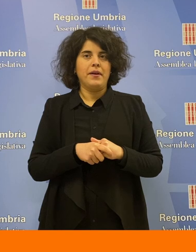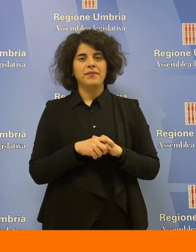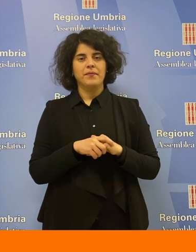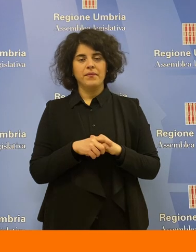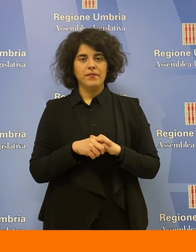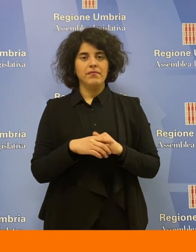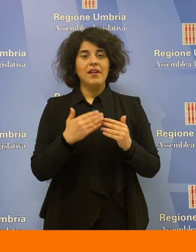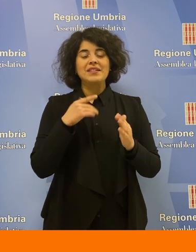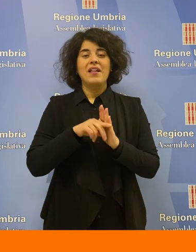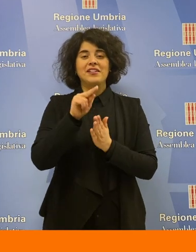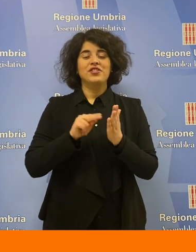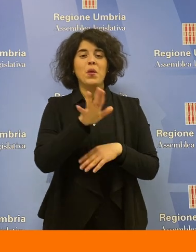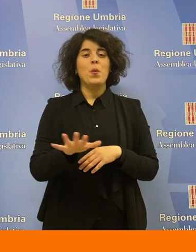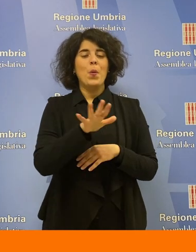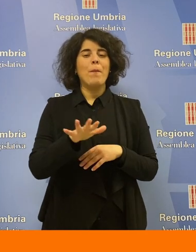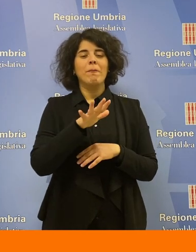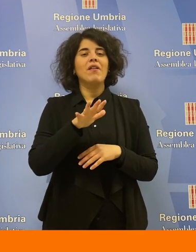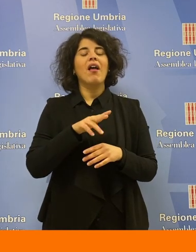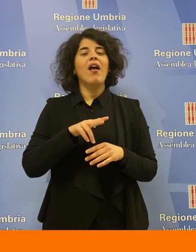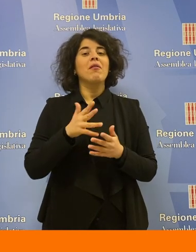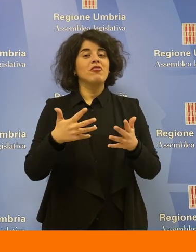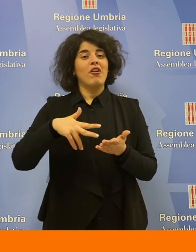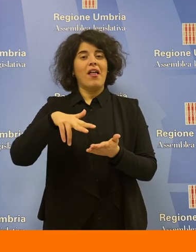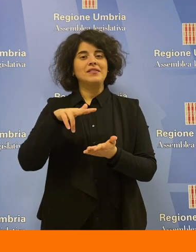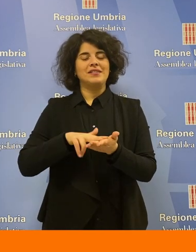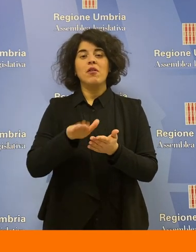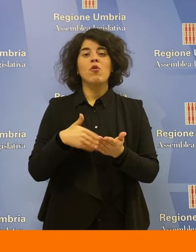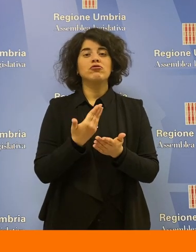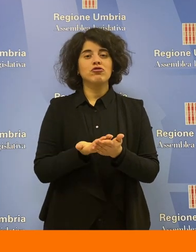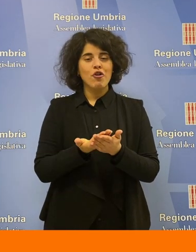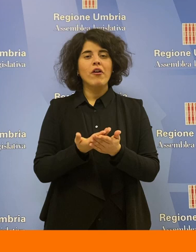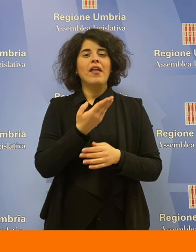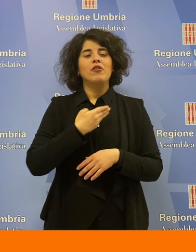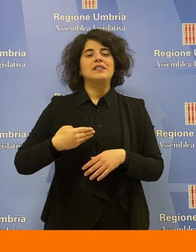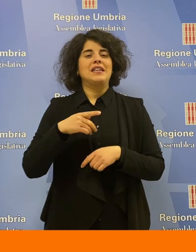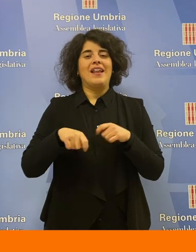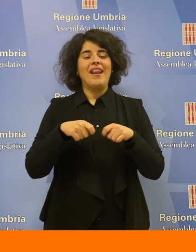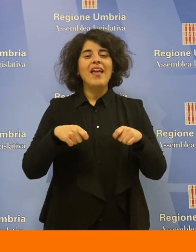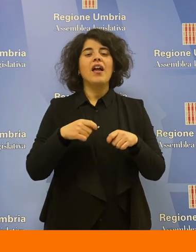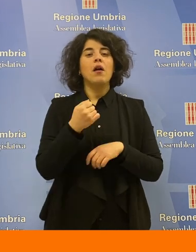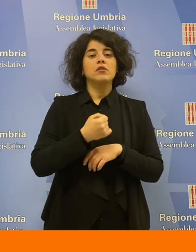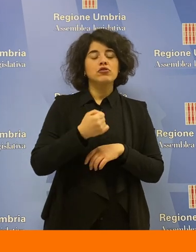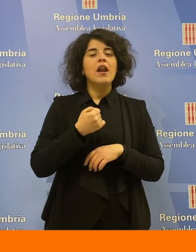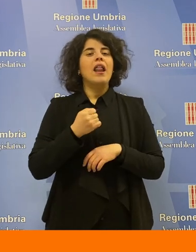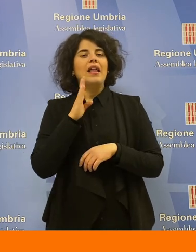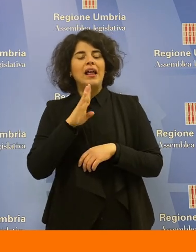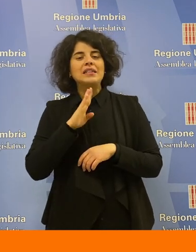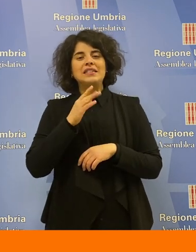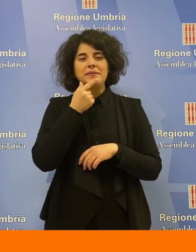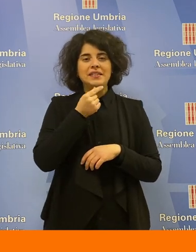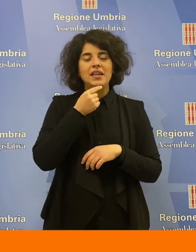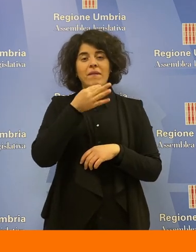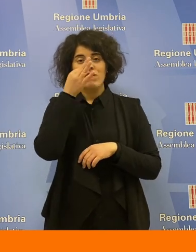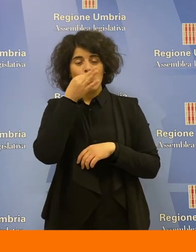L'Assemblea legislativa dell'Umbria ha approvato a maggioranza la mozione dei consiglieri della Lega Pastorelli,